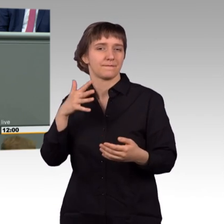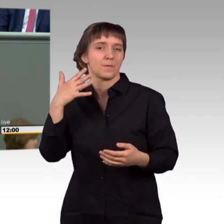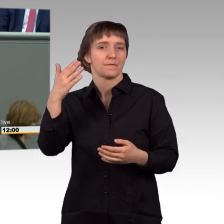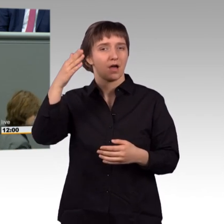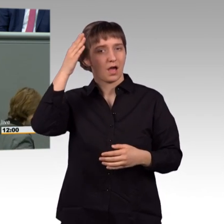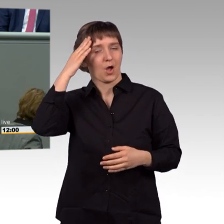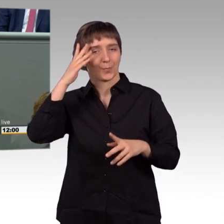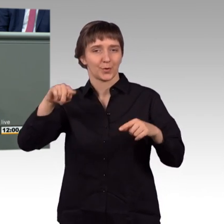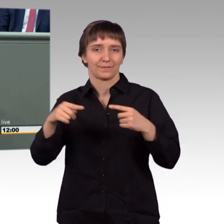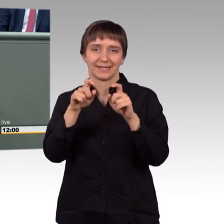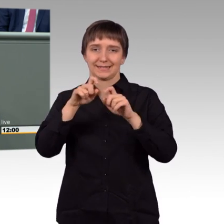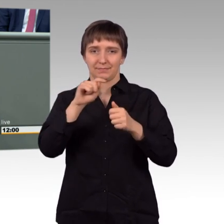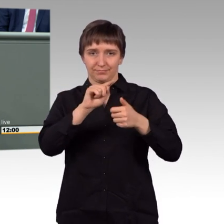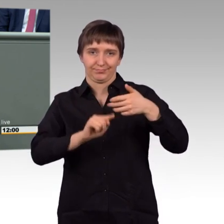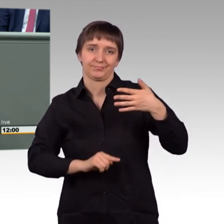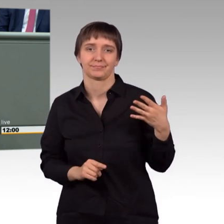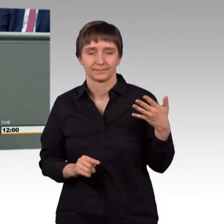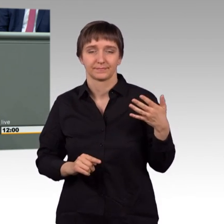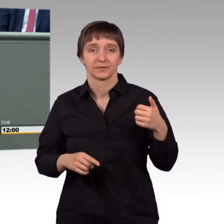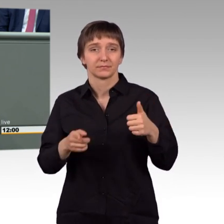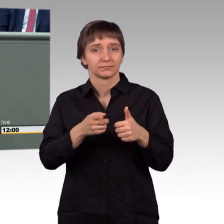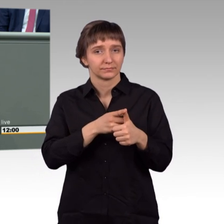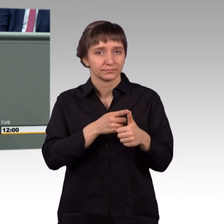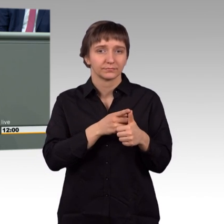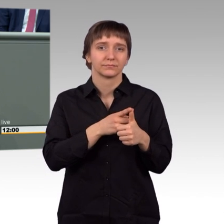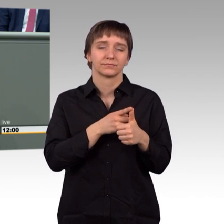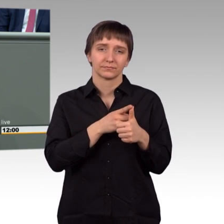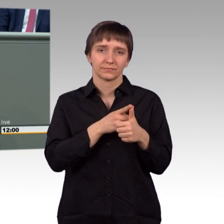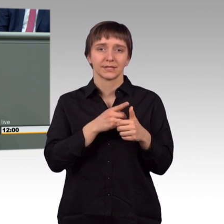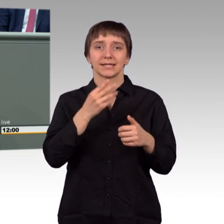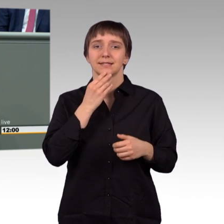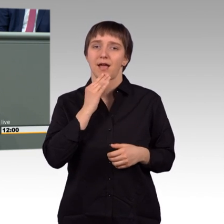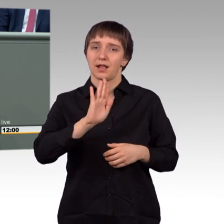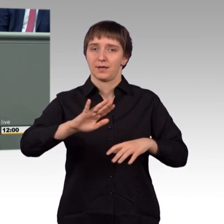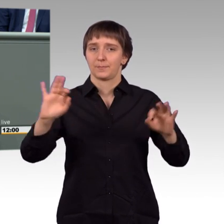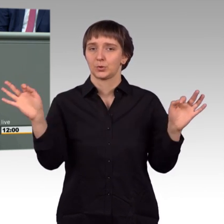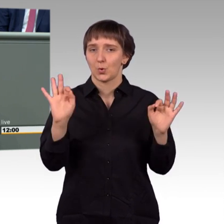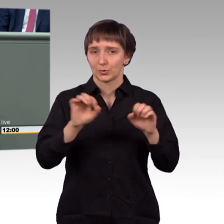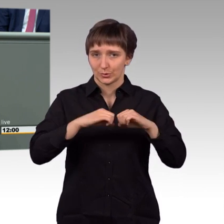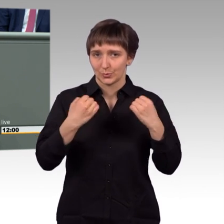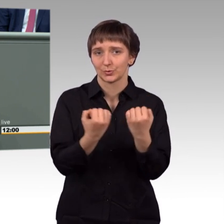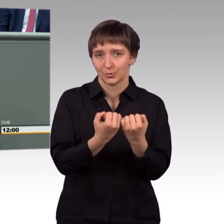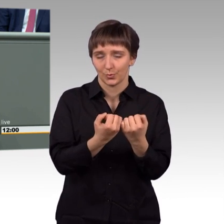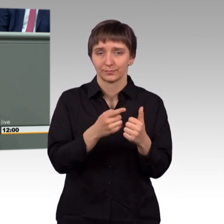eine Rolle spielen. Das ist einmal die Bedrohungssituation für Israel, es ist zum Zweiten der Krieg in Syrien,